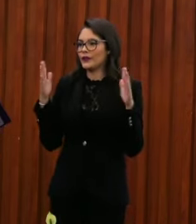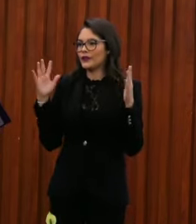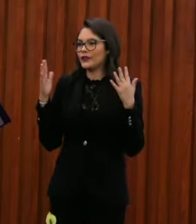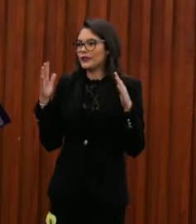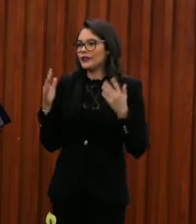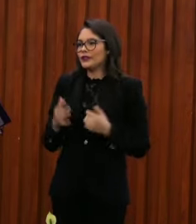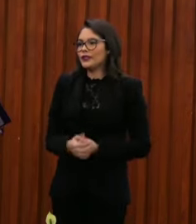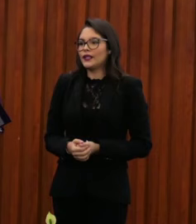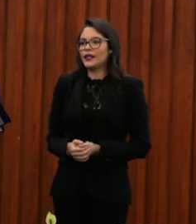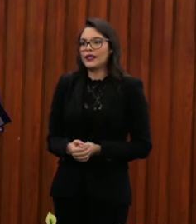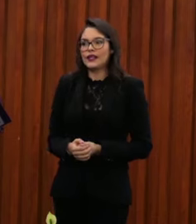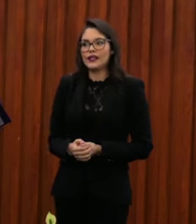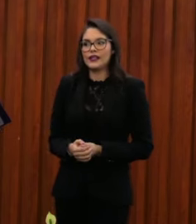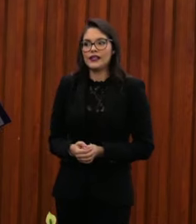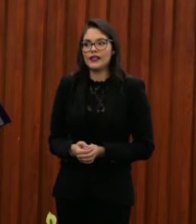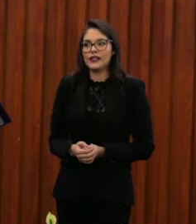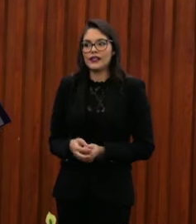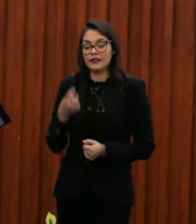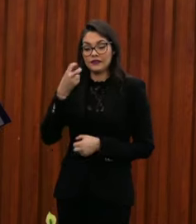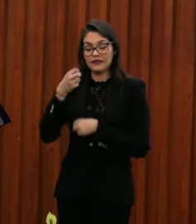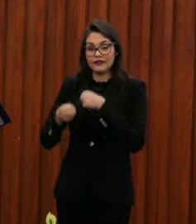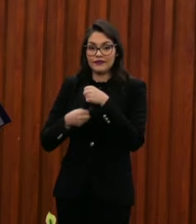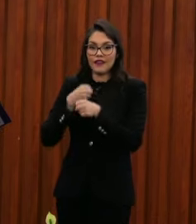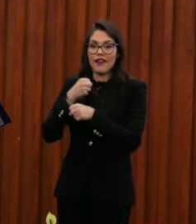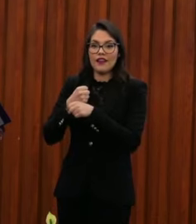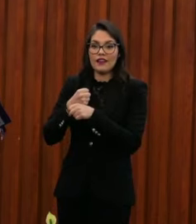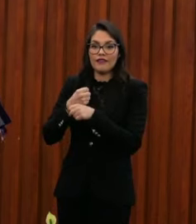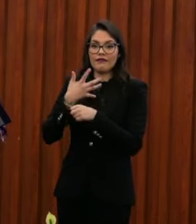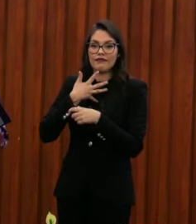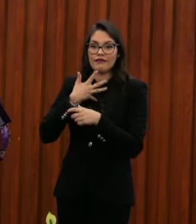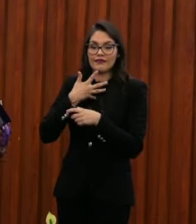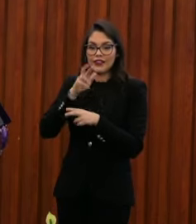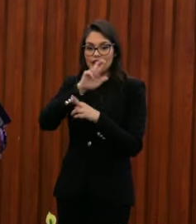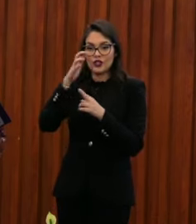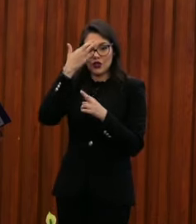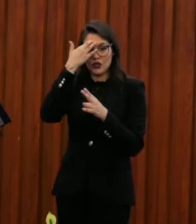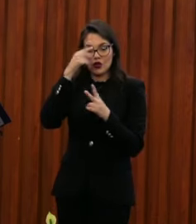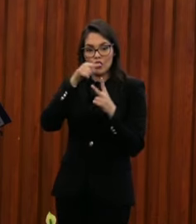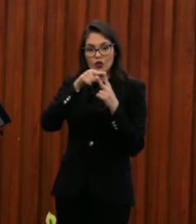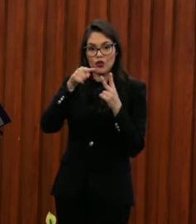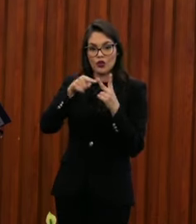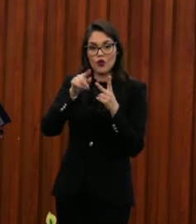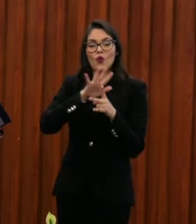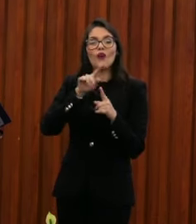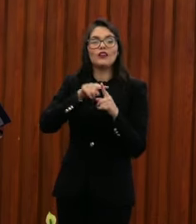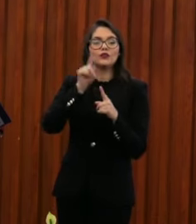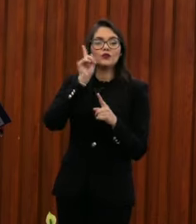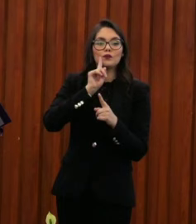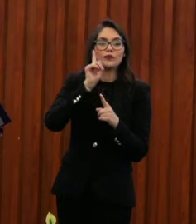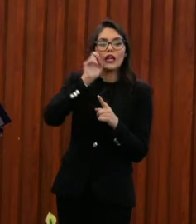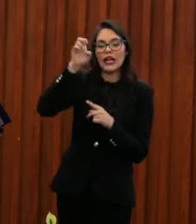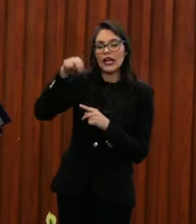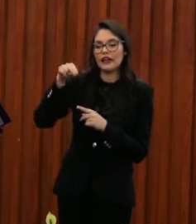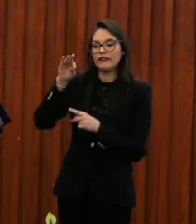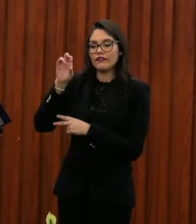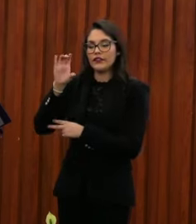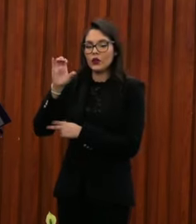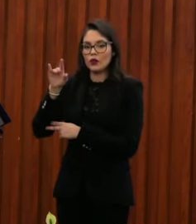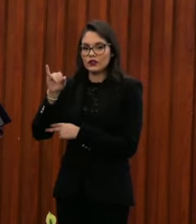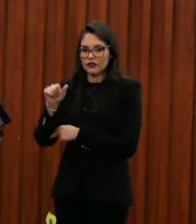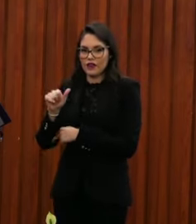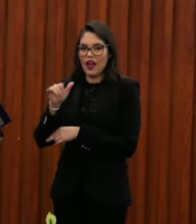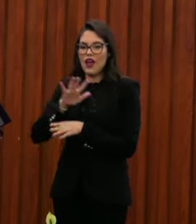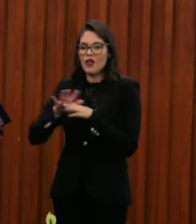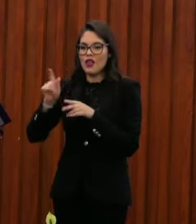Este año tenemos el gusto de reconocer el trabajo de dos organizaciones, Mujeres en Frecuencia, en la categoría de Organización